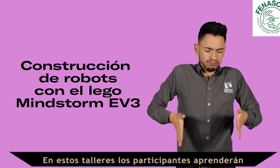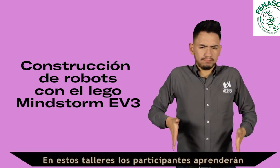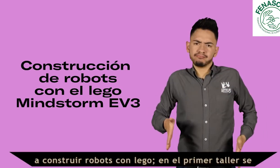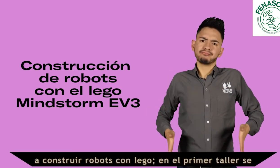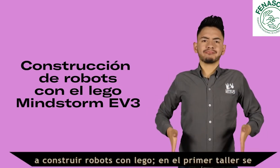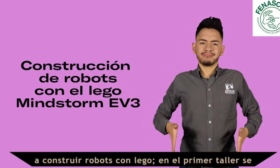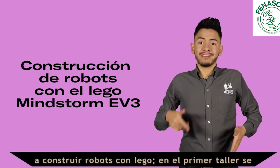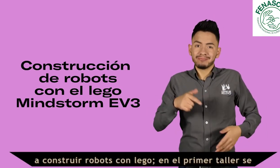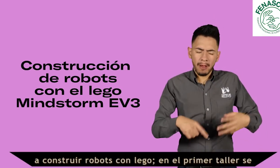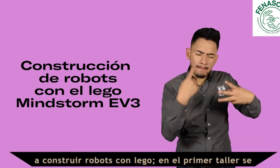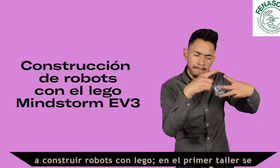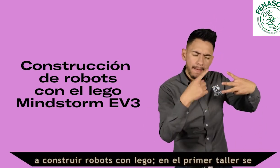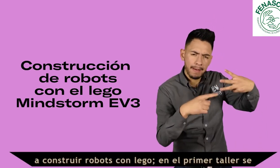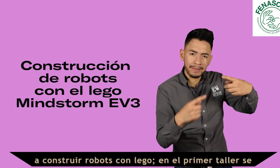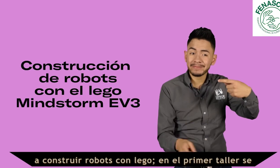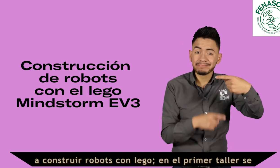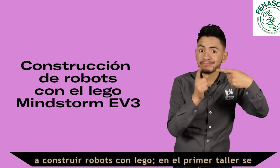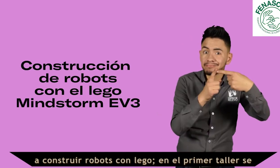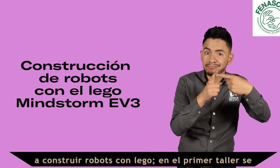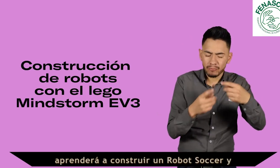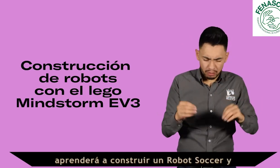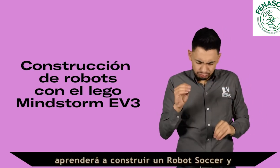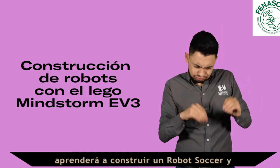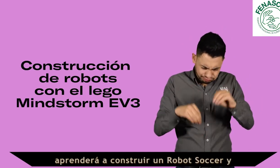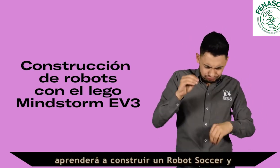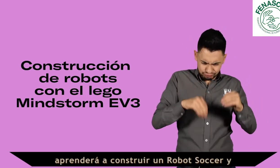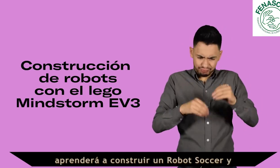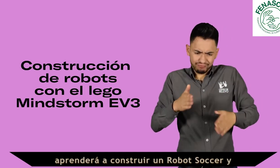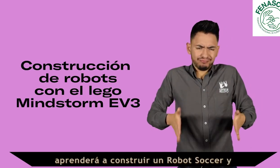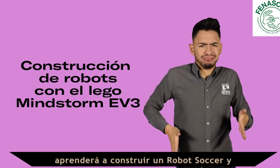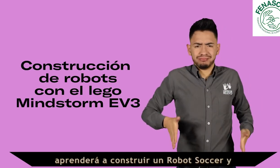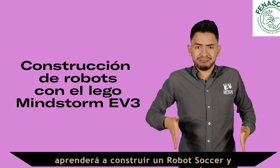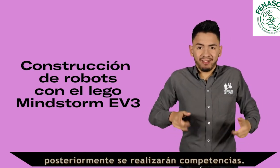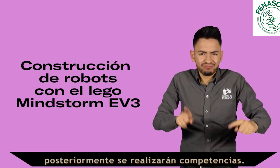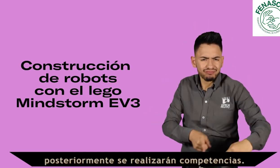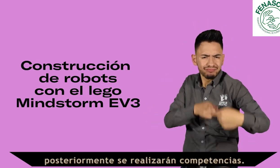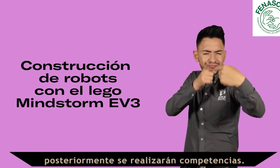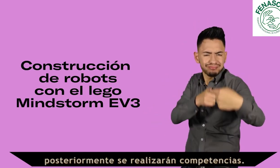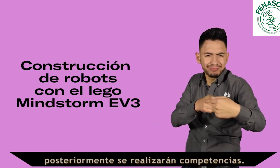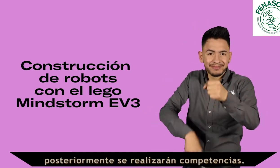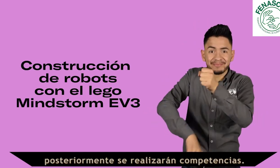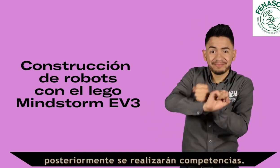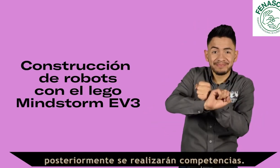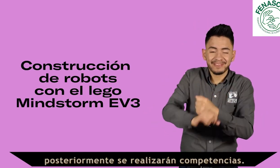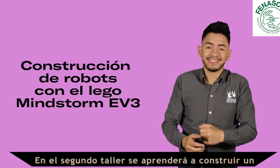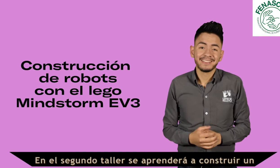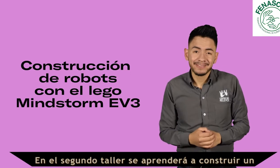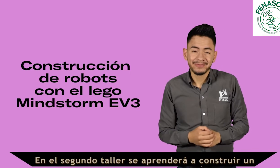aprenderán a construir robots con LEGO. En el primer taller se aprenderá a construir un robot soccer y posteriormente se realizarán competencias. En el segundo